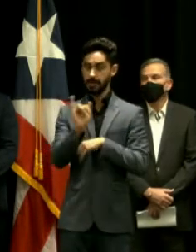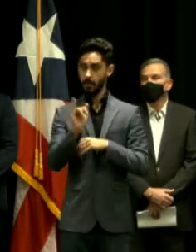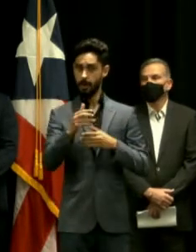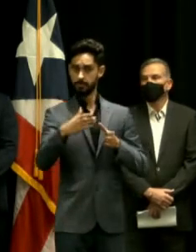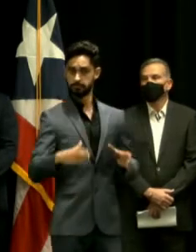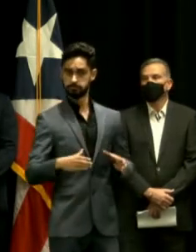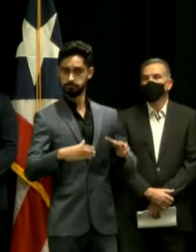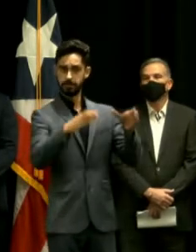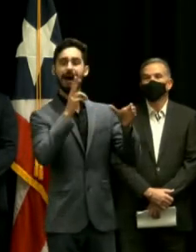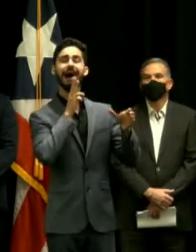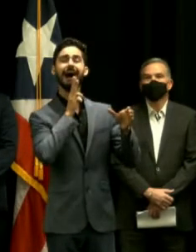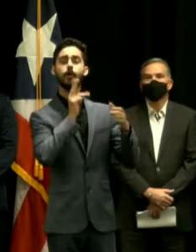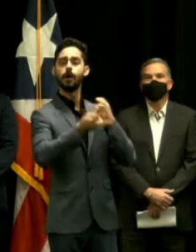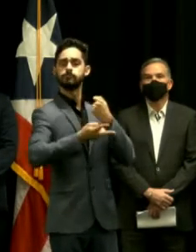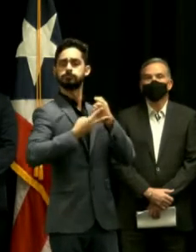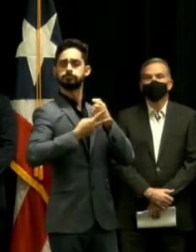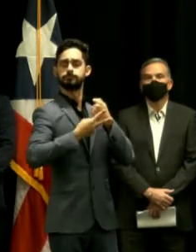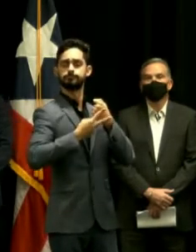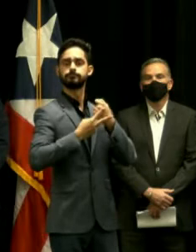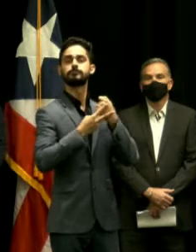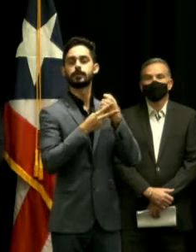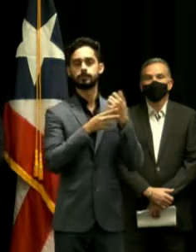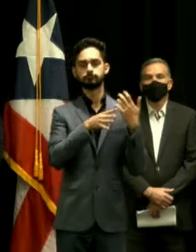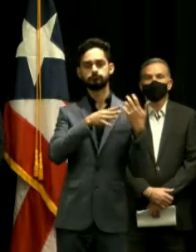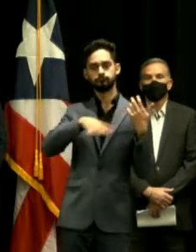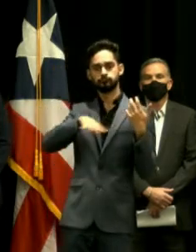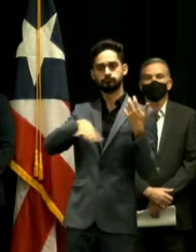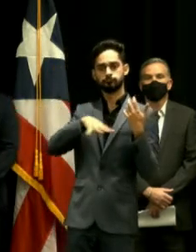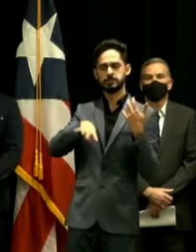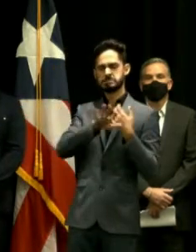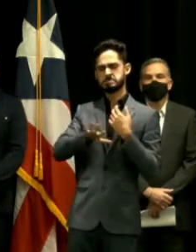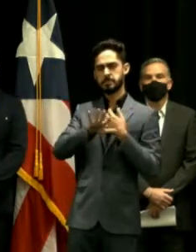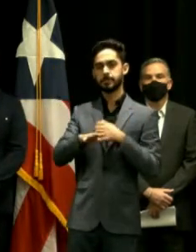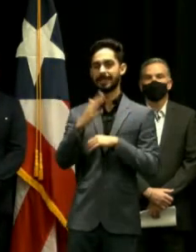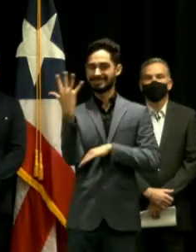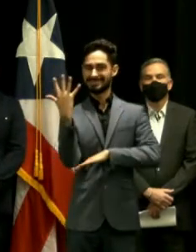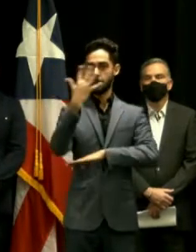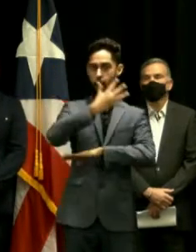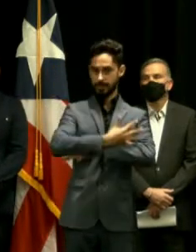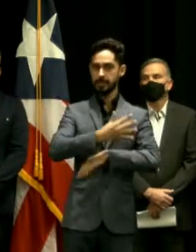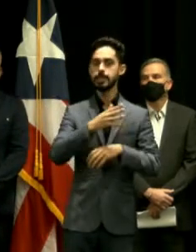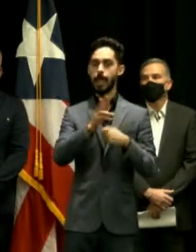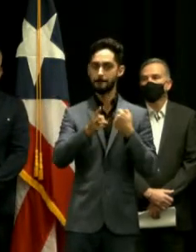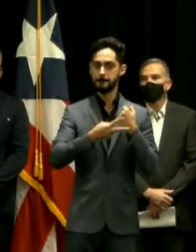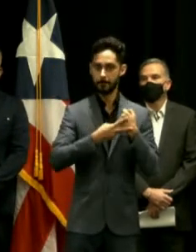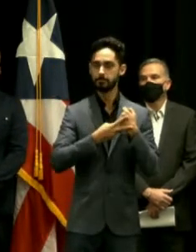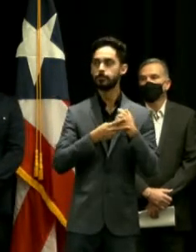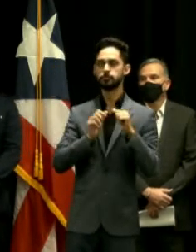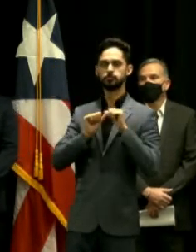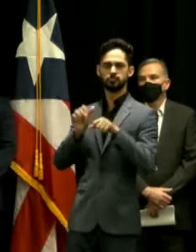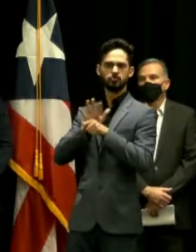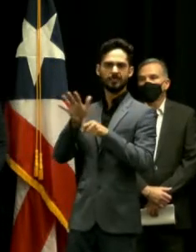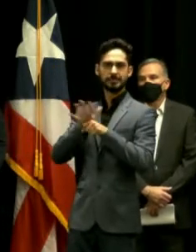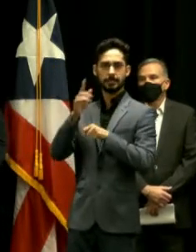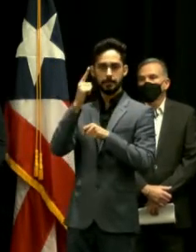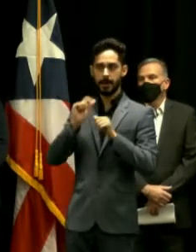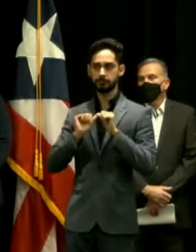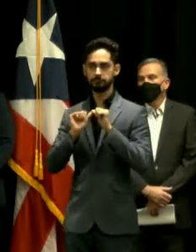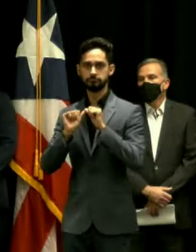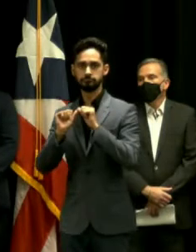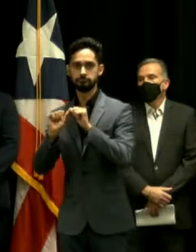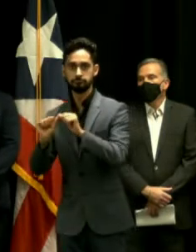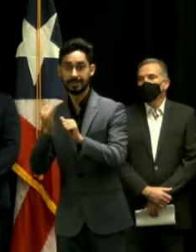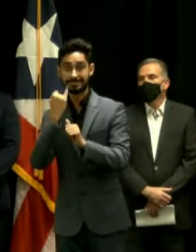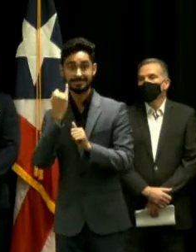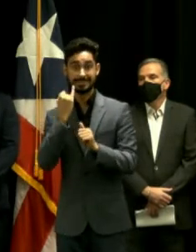para suplirle agua por al menos cinco días. Todos estos son requisitos federales aplicables para este tipo de